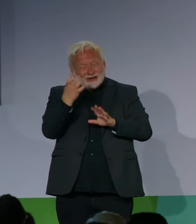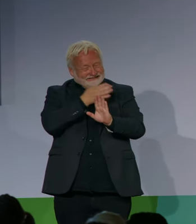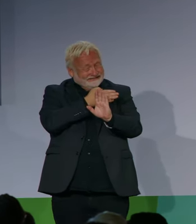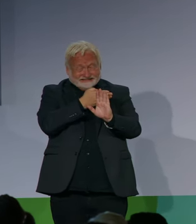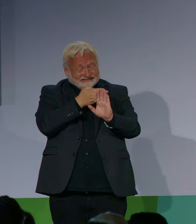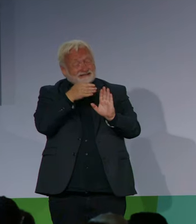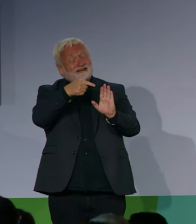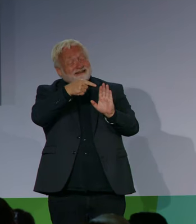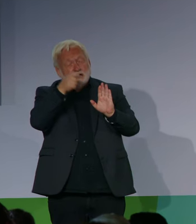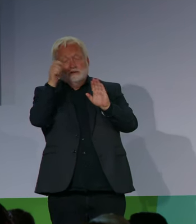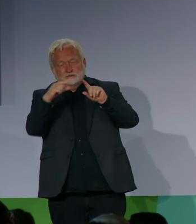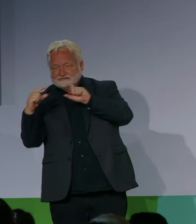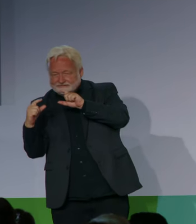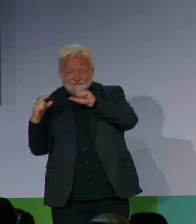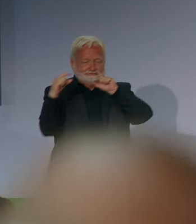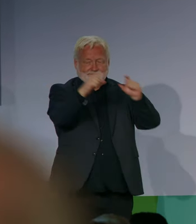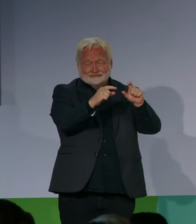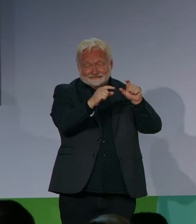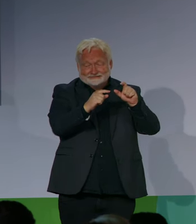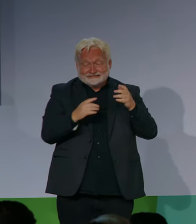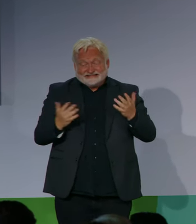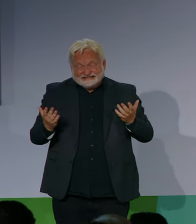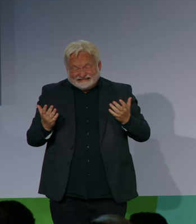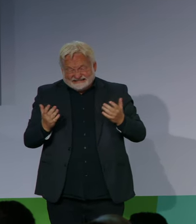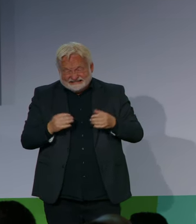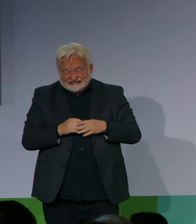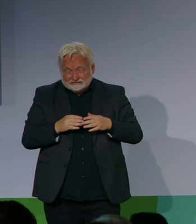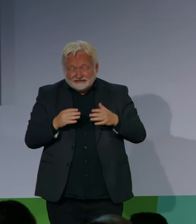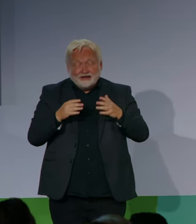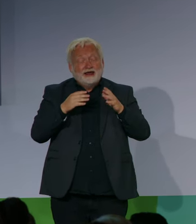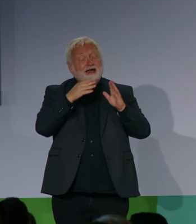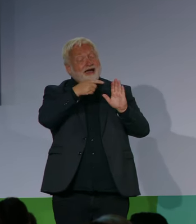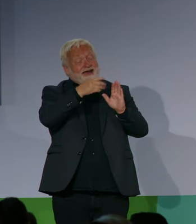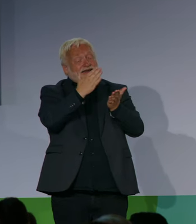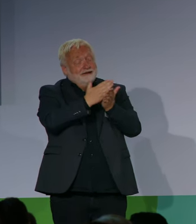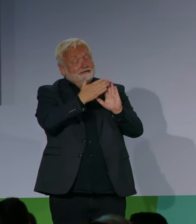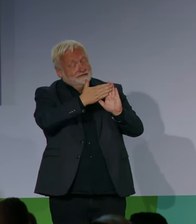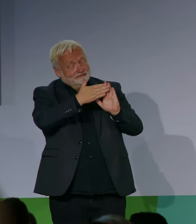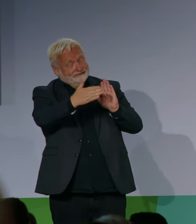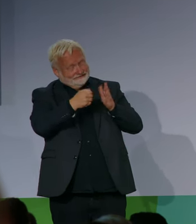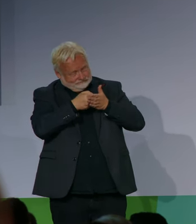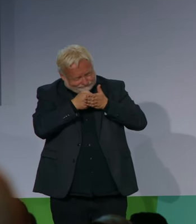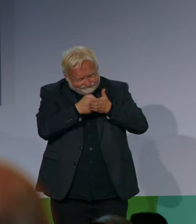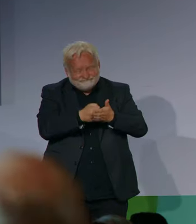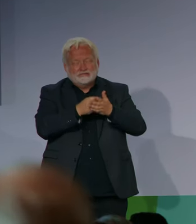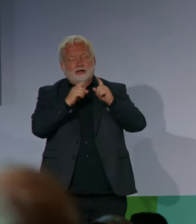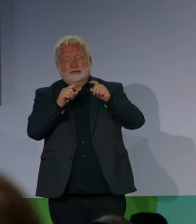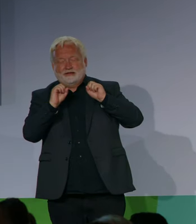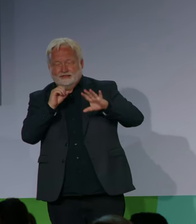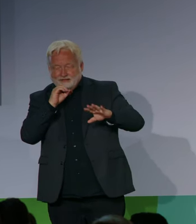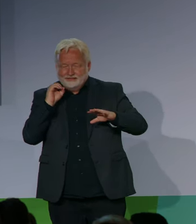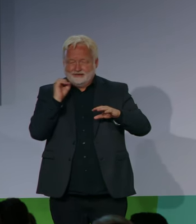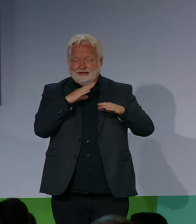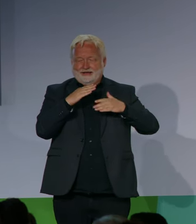war ein jahrelanges Engagement von Interessenvertretungen und Verbänden behinderter Menschen. Dahinter standen,